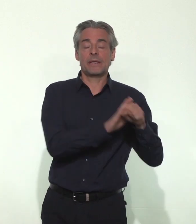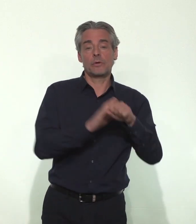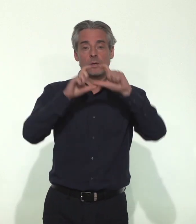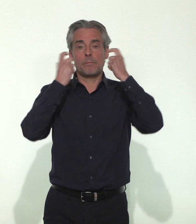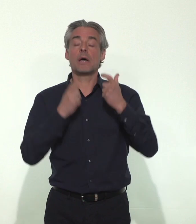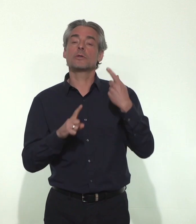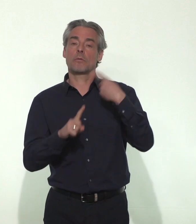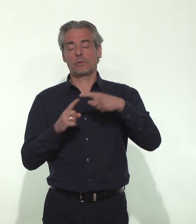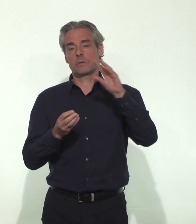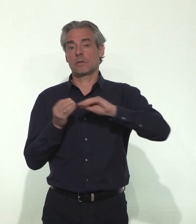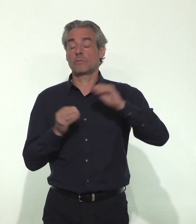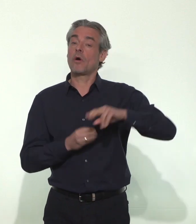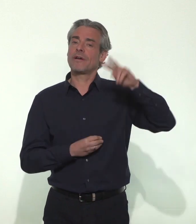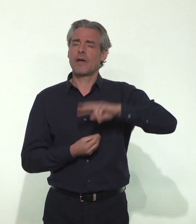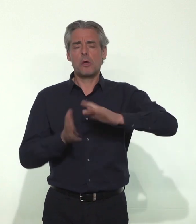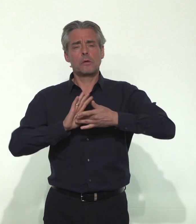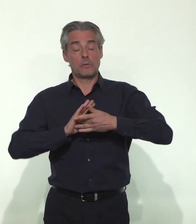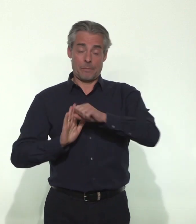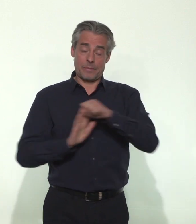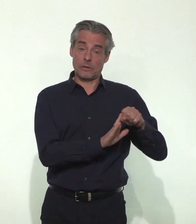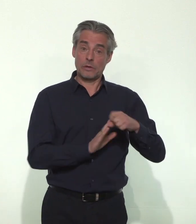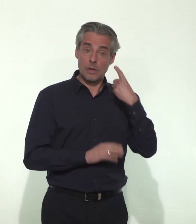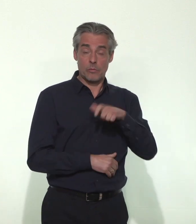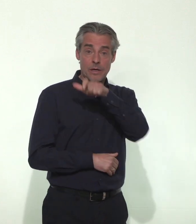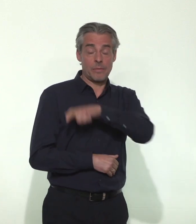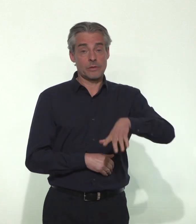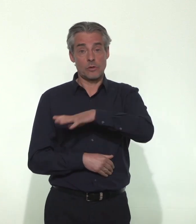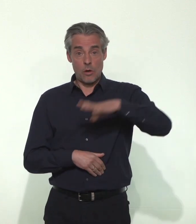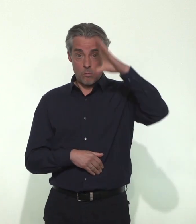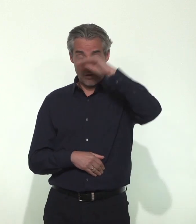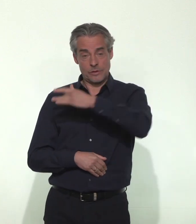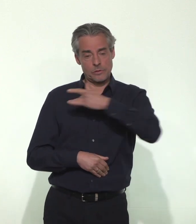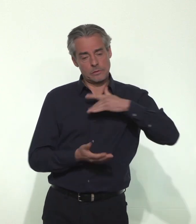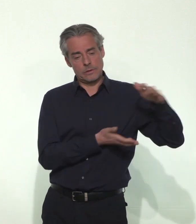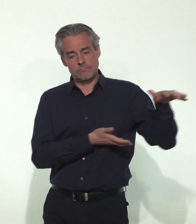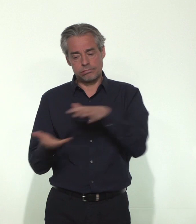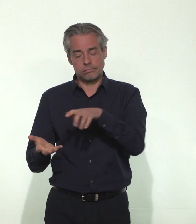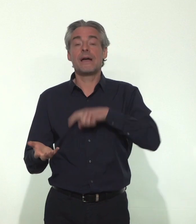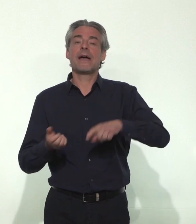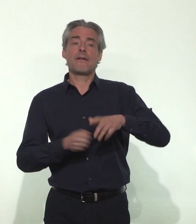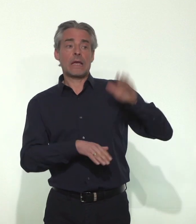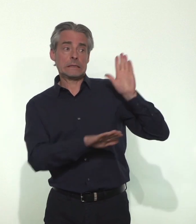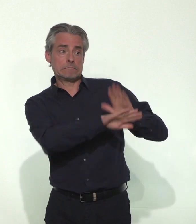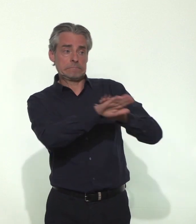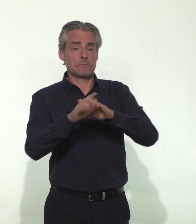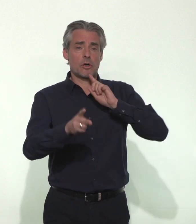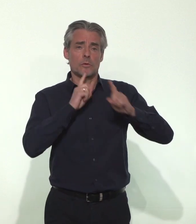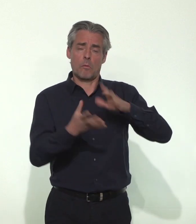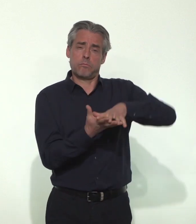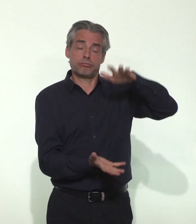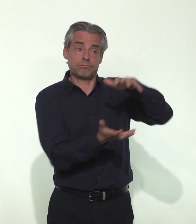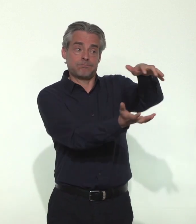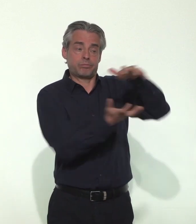d'équipements est vraiment de donner toute la priorité aux professionnels de santé via des importations massives et l'augmentation